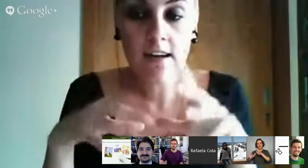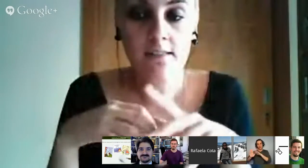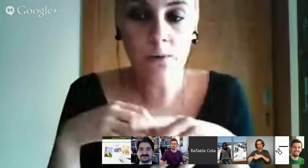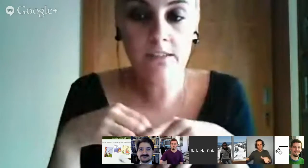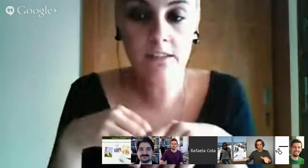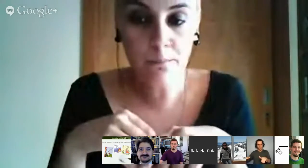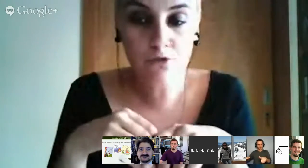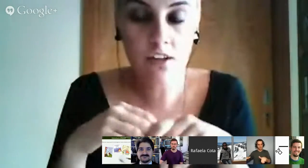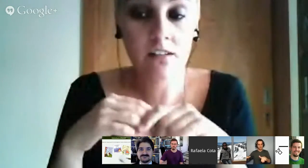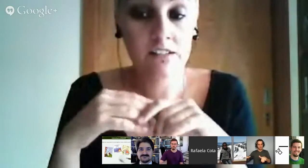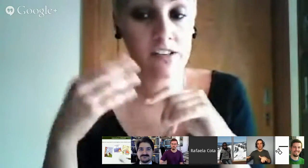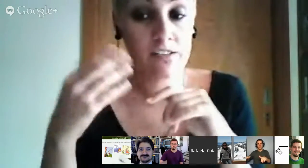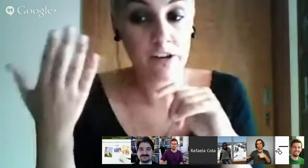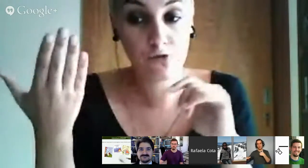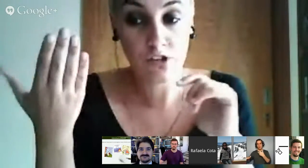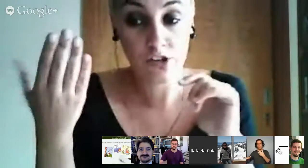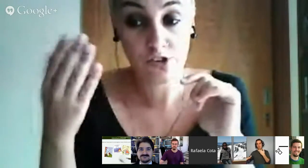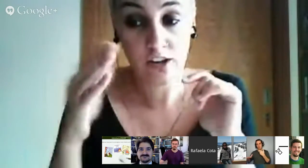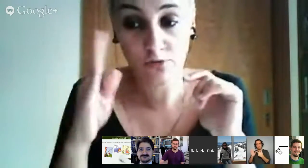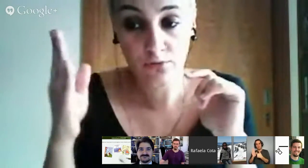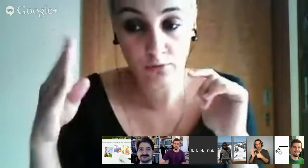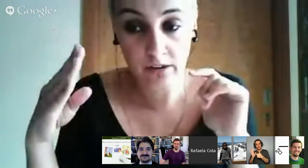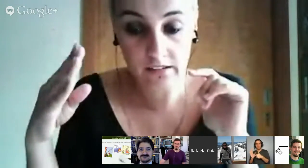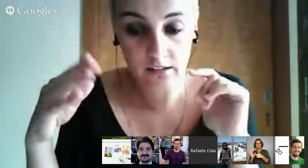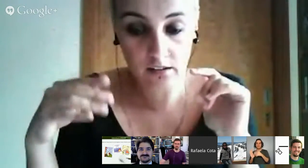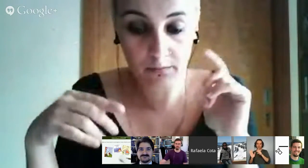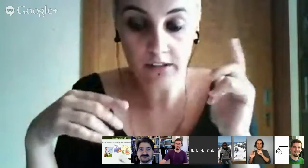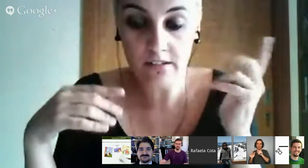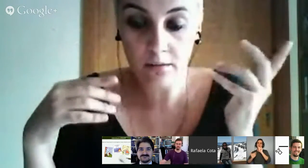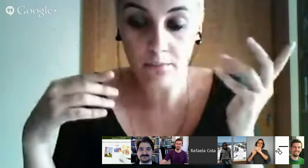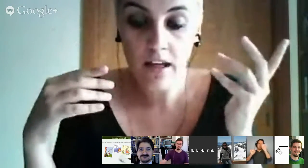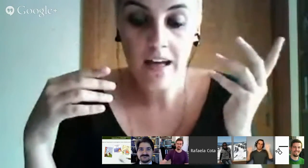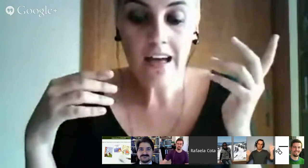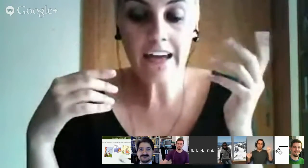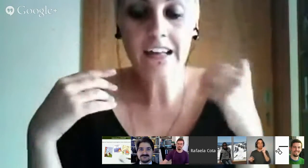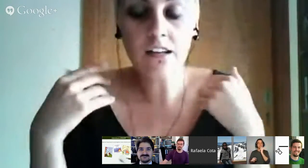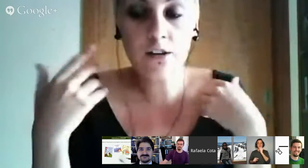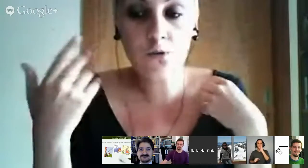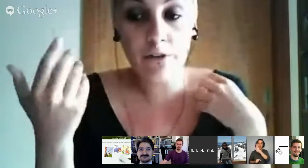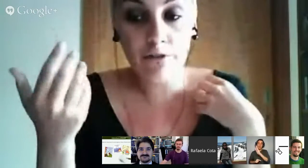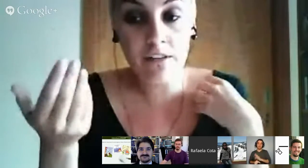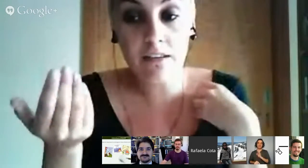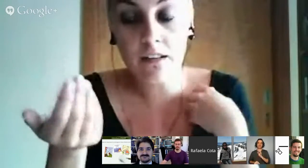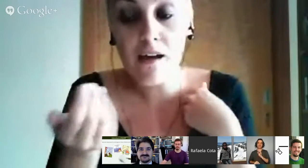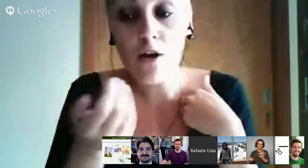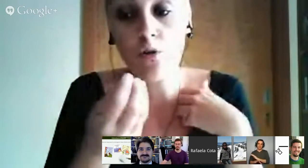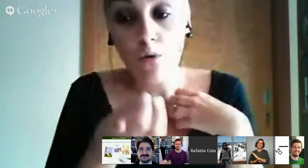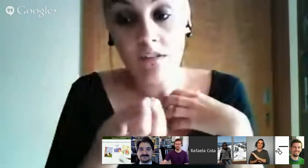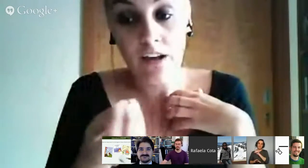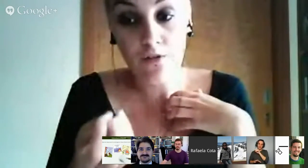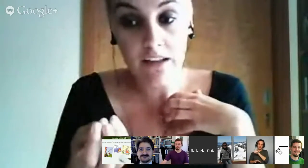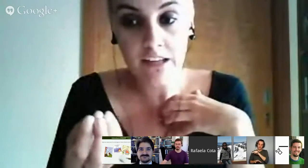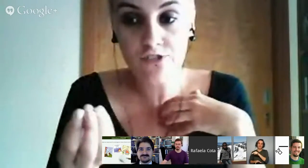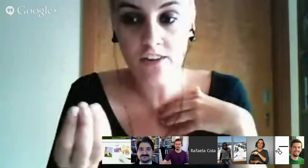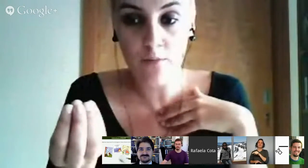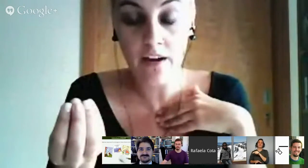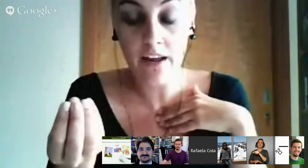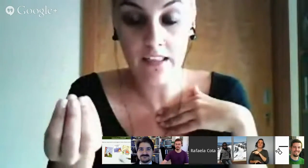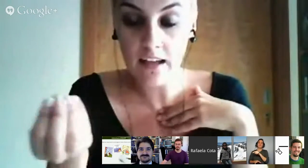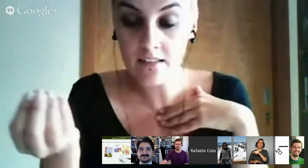são exemplos daquilo que já se faz no estrangeiro, no Brasil, por exemplo, em que a literatura infantil com signwriting já é uma realidade